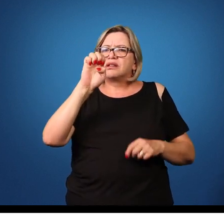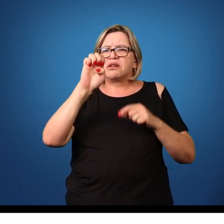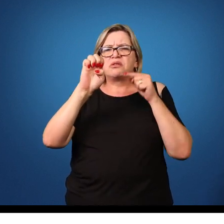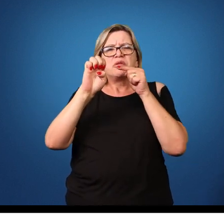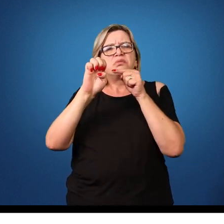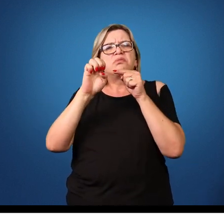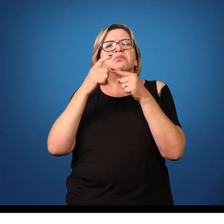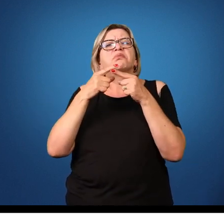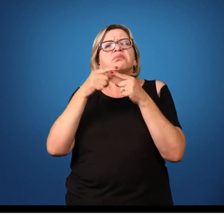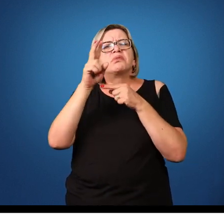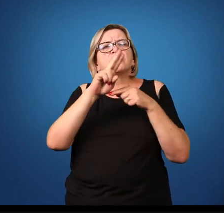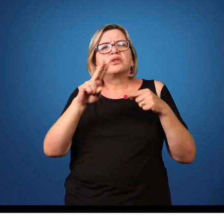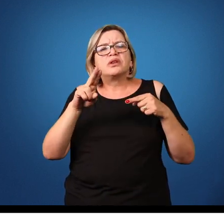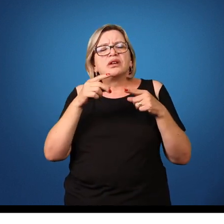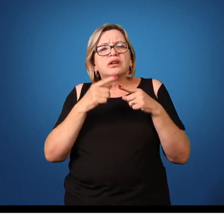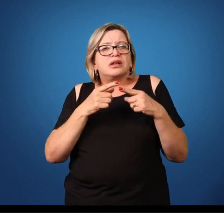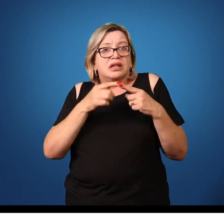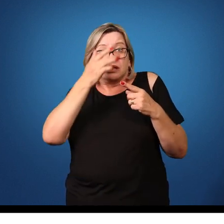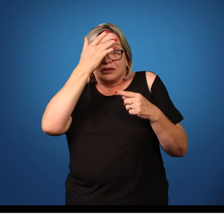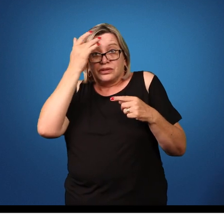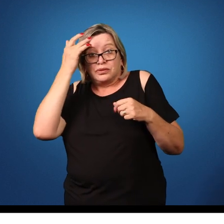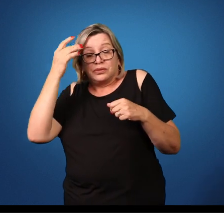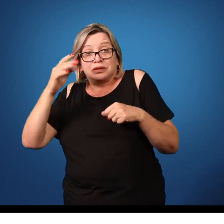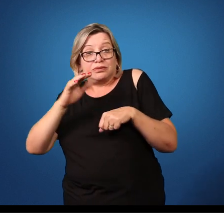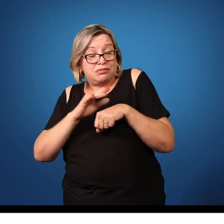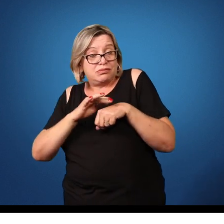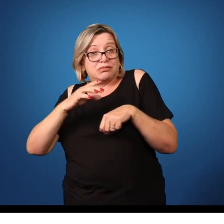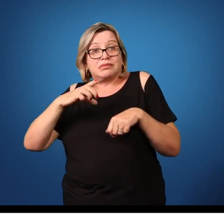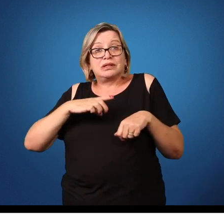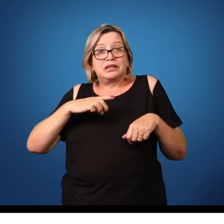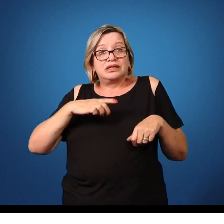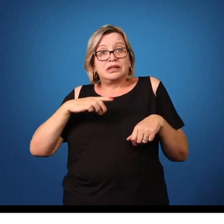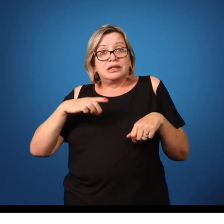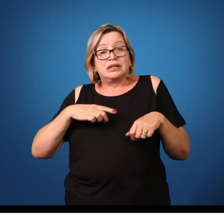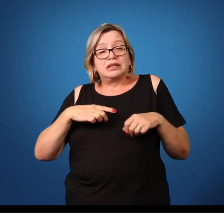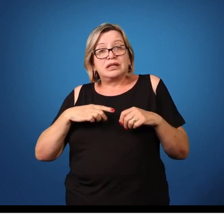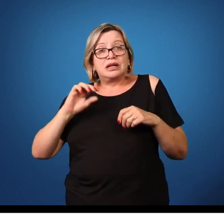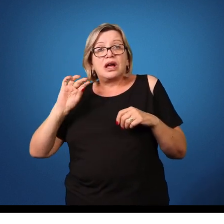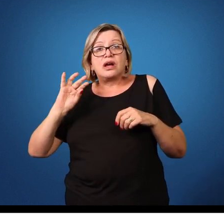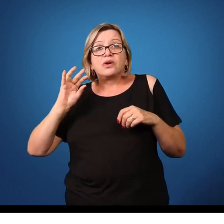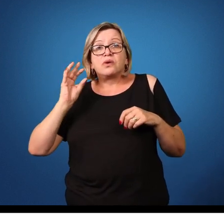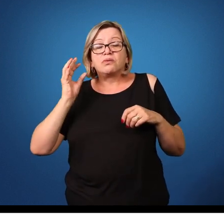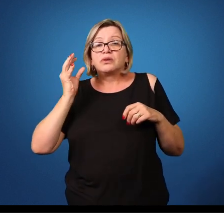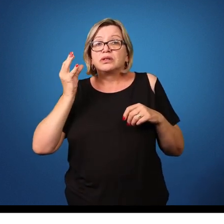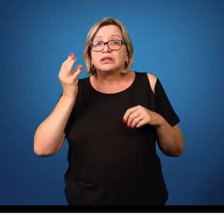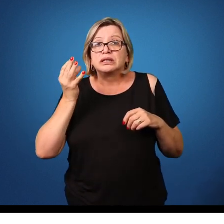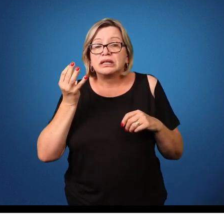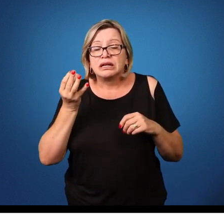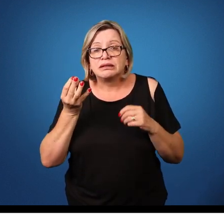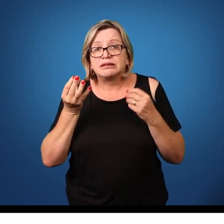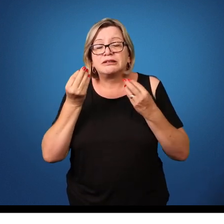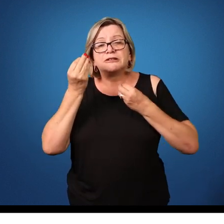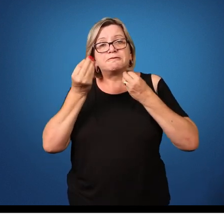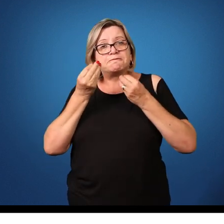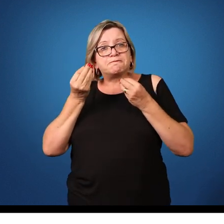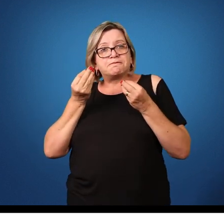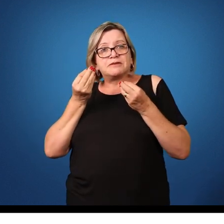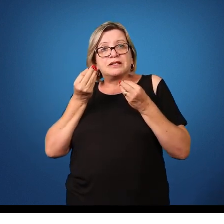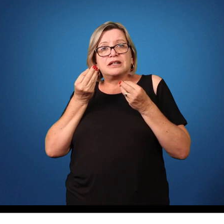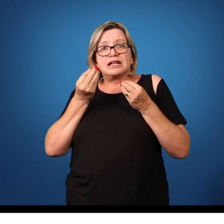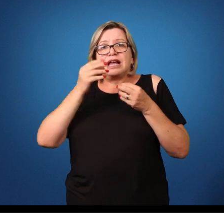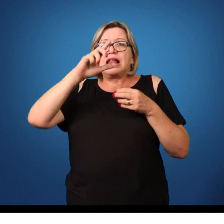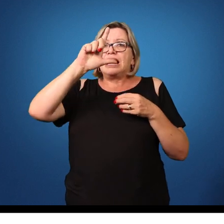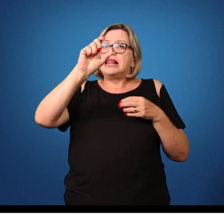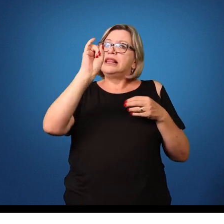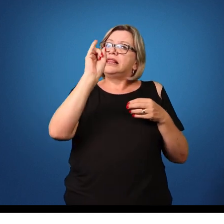as pessoas contaminadas com esse verme, ela pode vir a ter obstrução de vasos